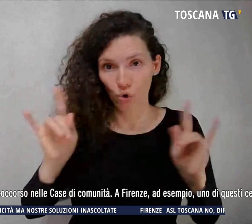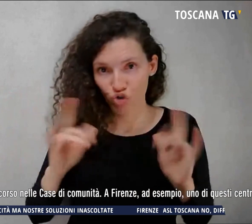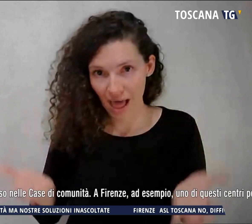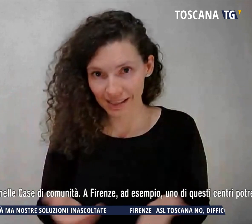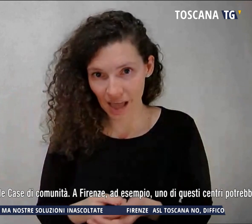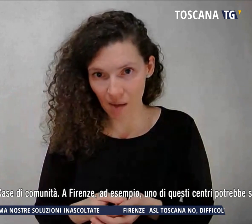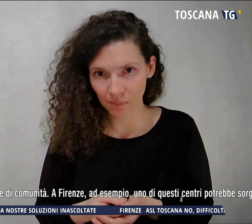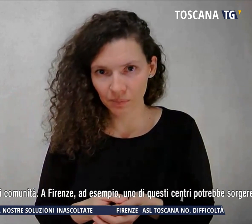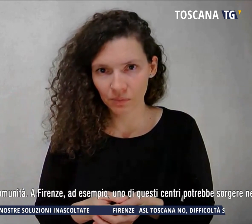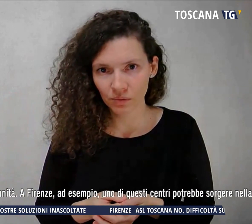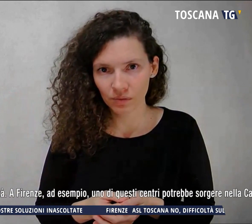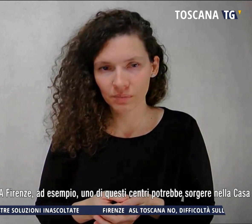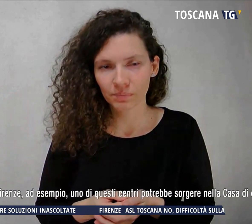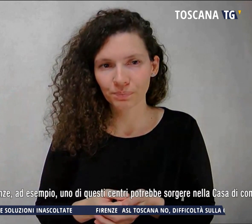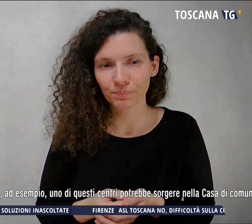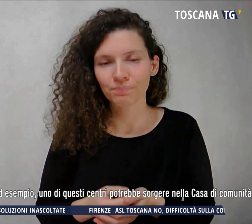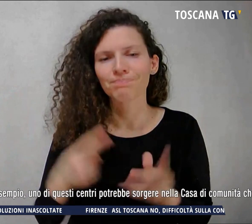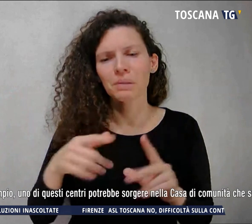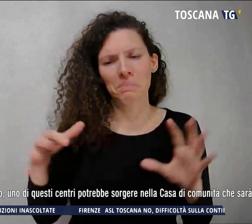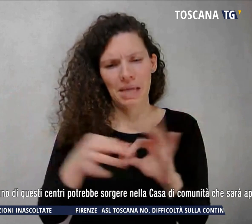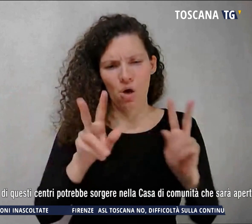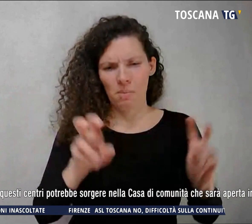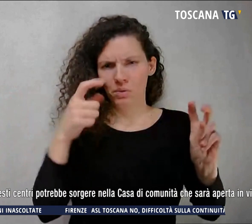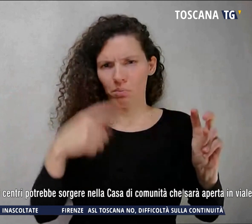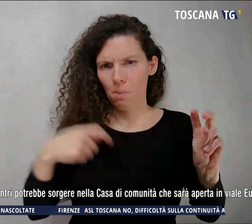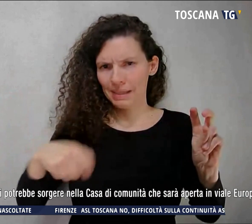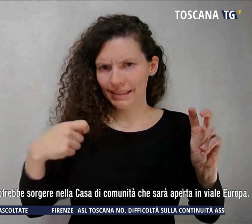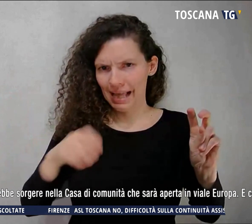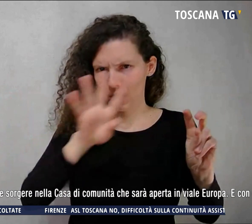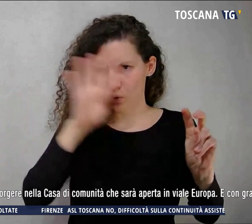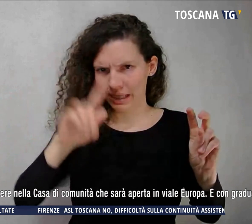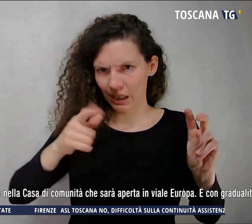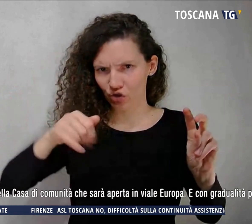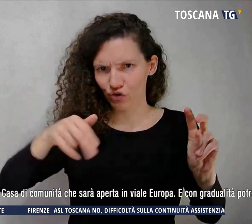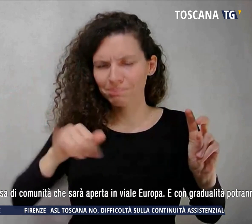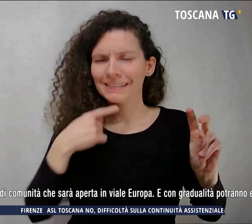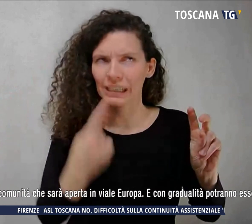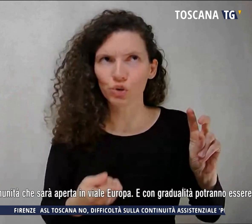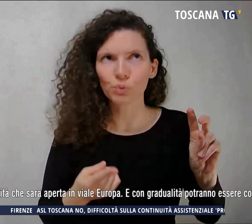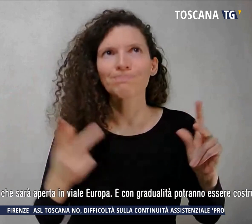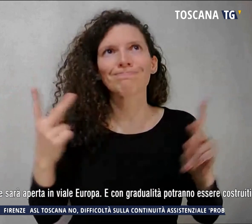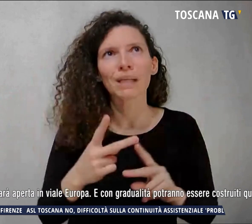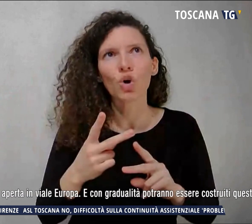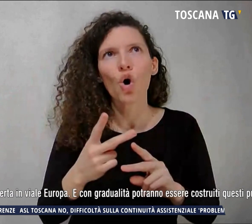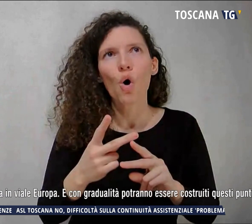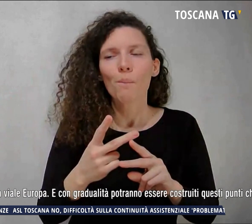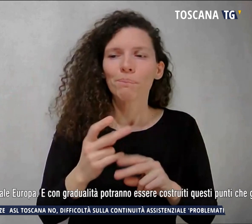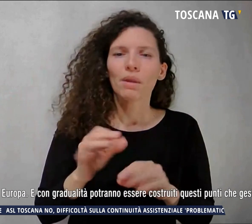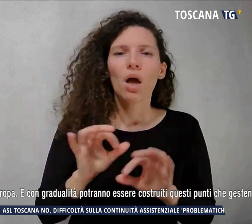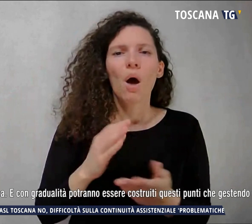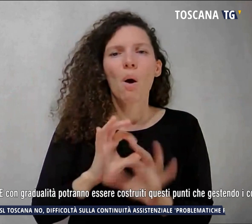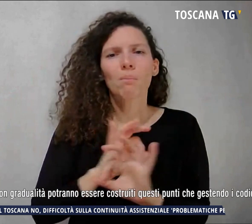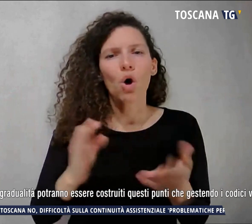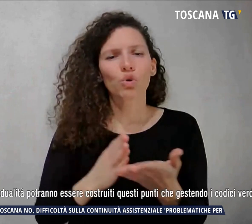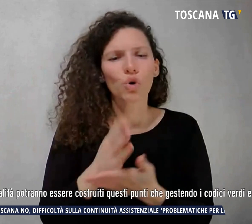Presidente della Toscana Gianni ha detto che per ridurre la pressione sui pronto soccorso una strada